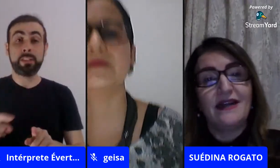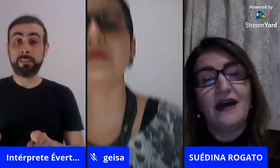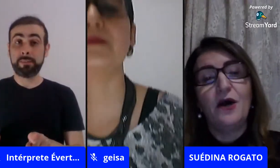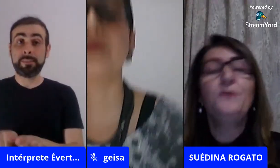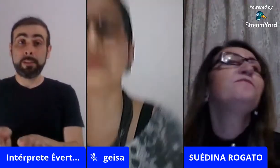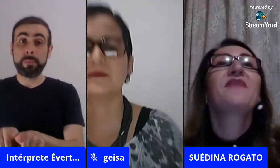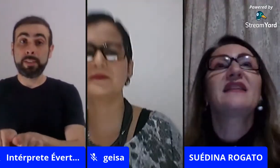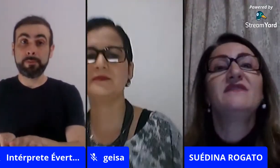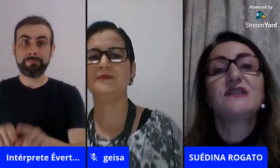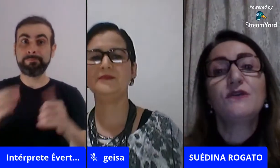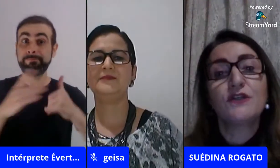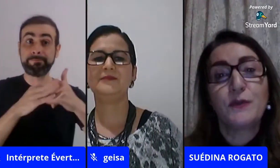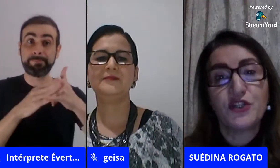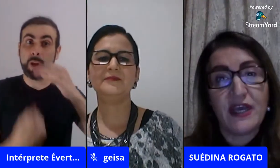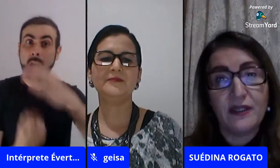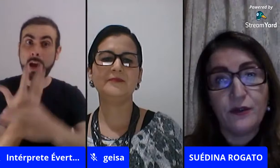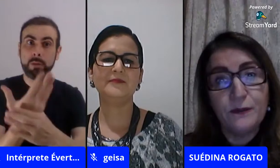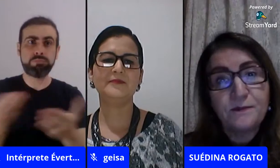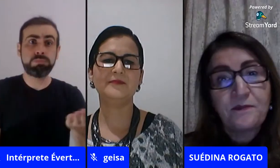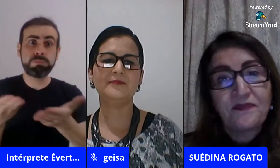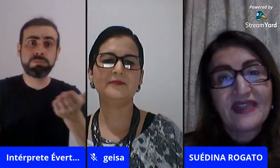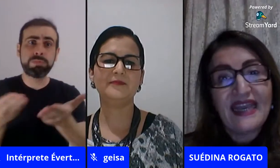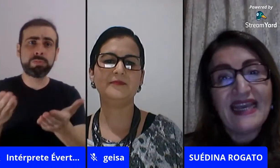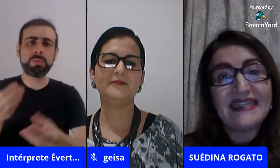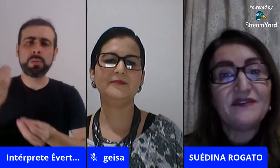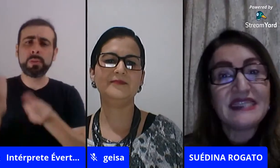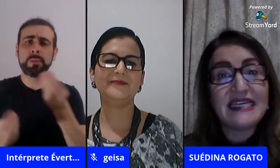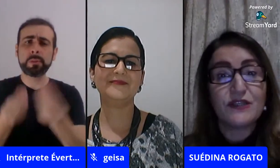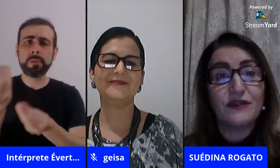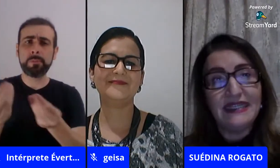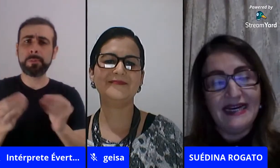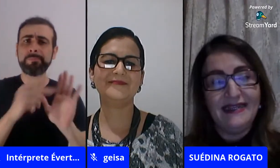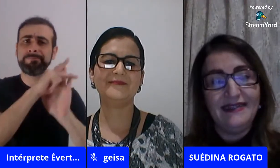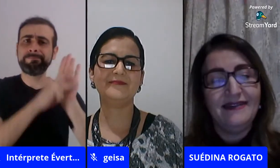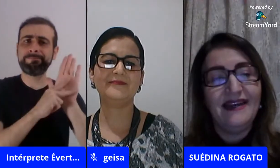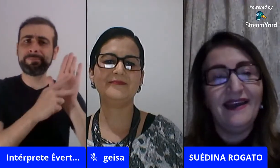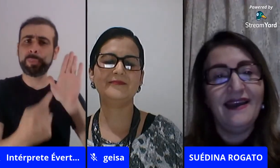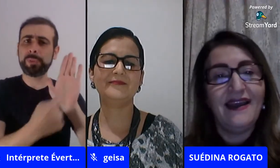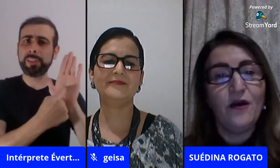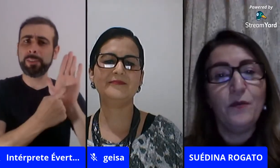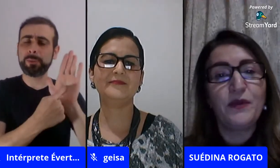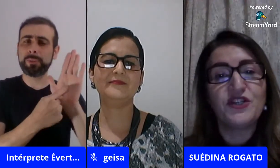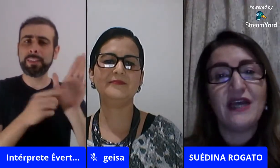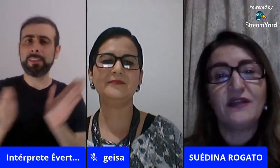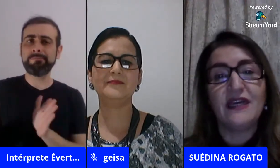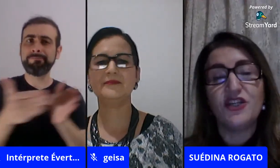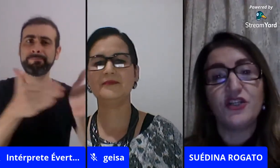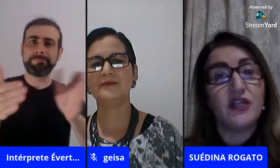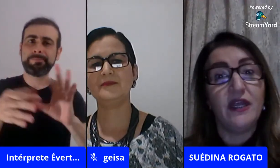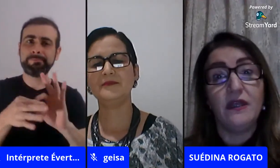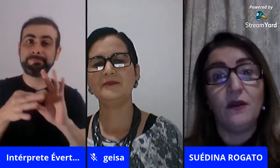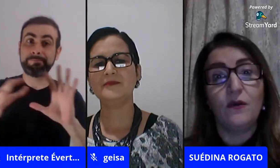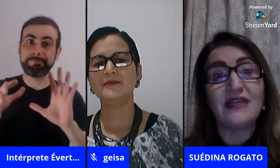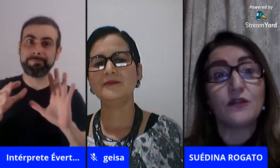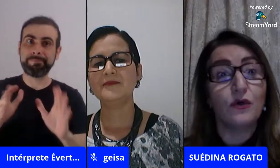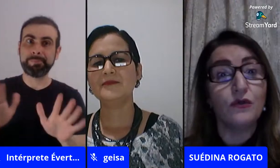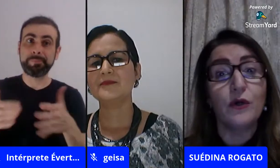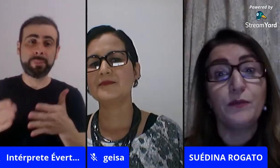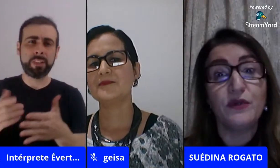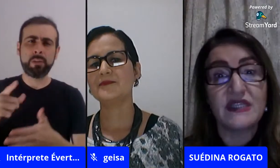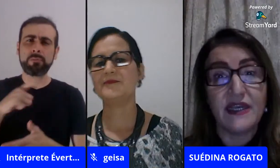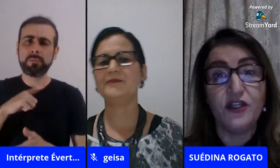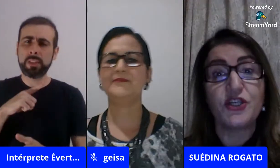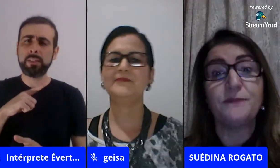inaugurando esse canal através do nosso projeto Travessia Solidária, né. É um projeto que a gente tem